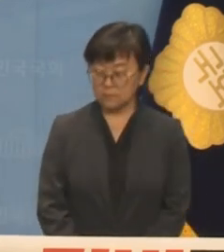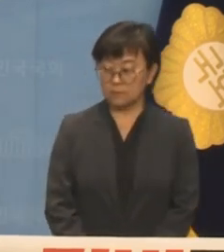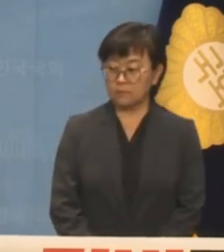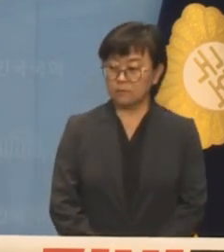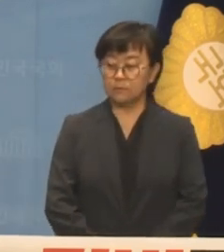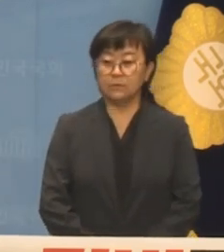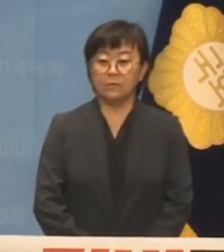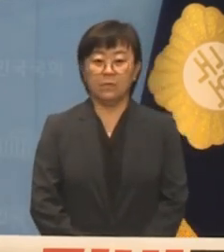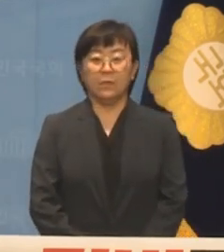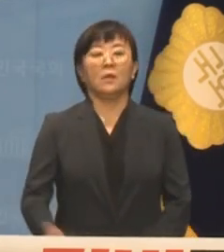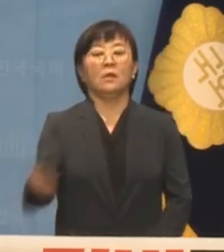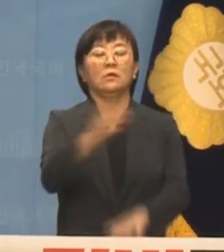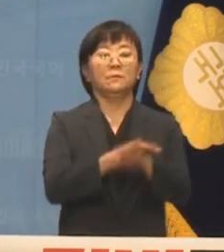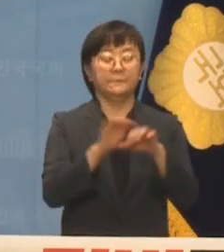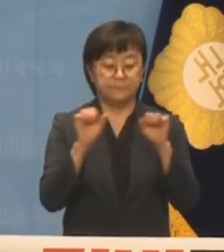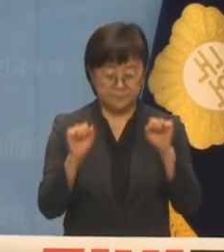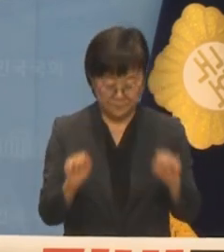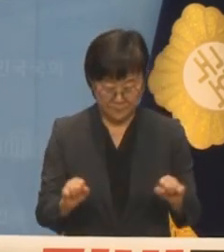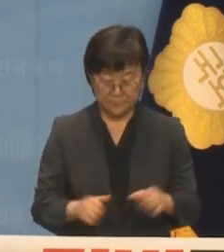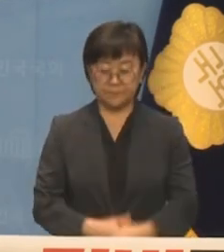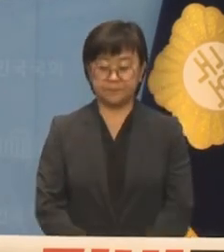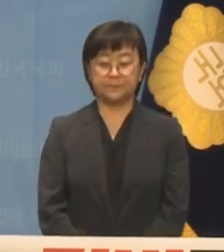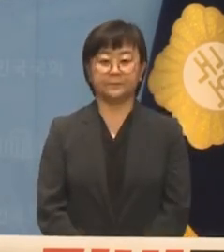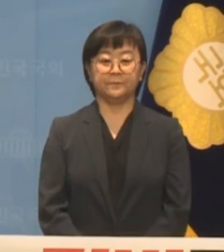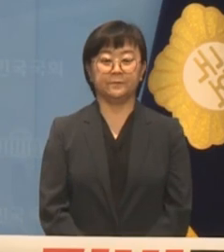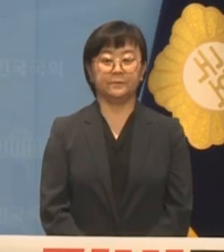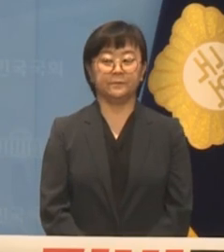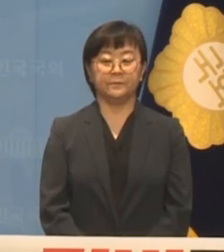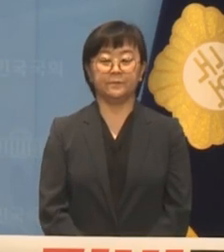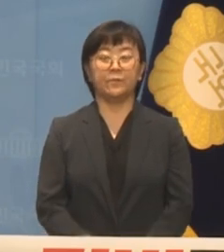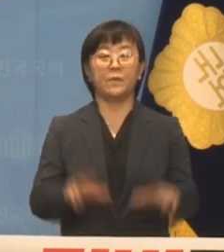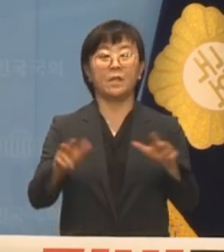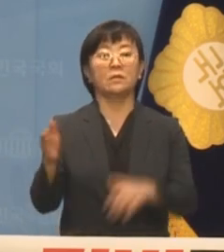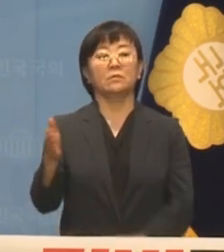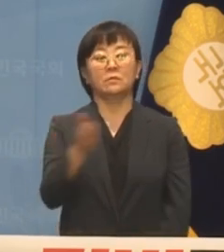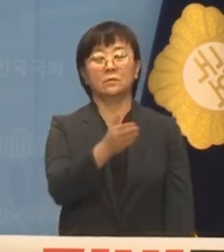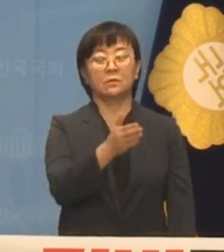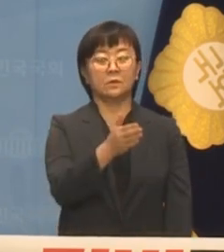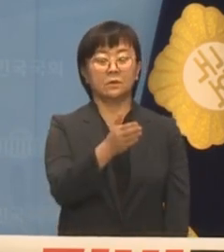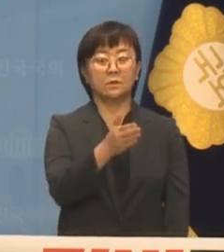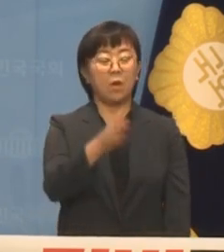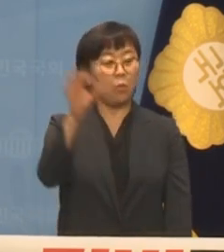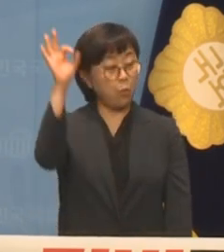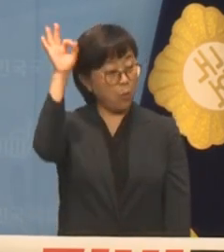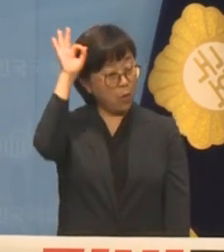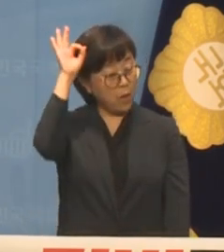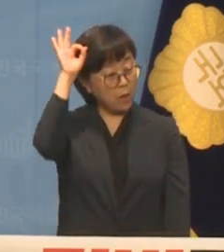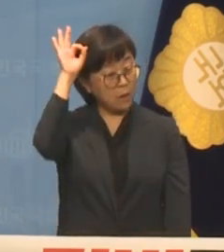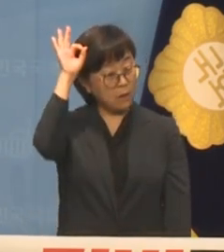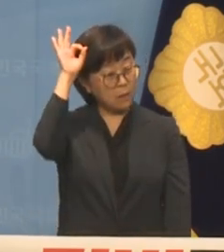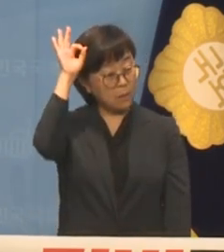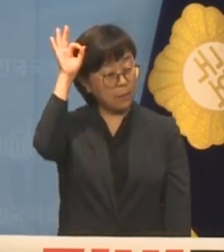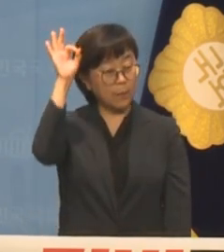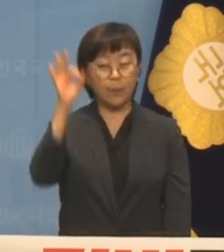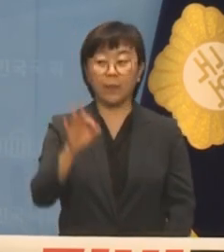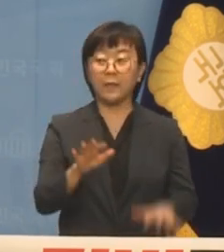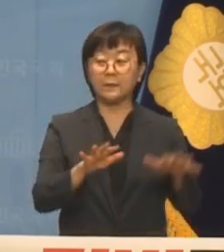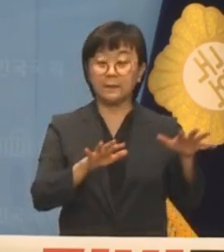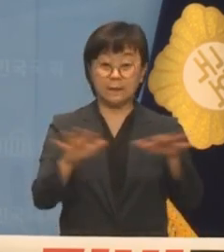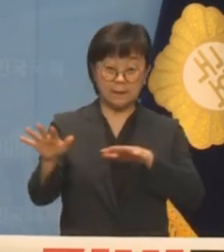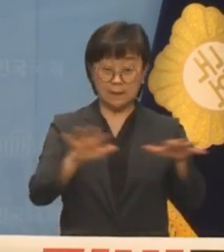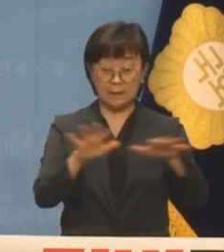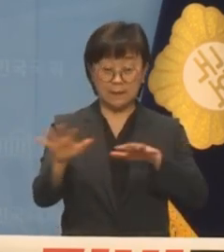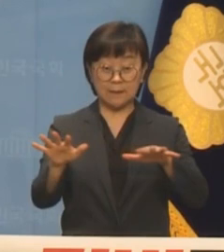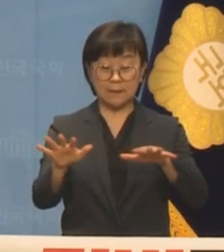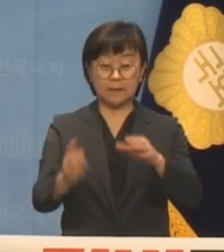여러분 안녕하십니까 지금부터 포항 지진